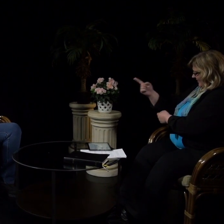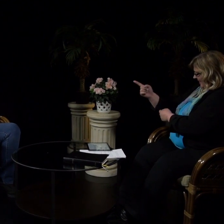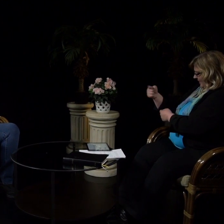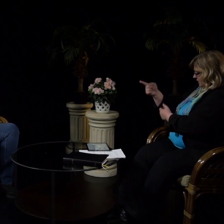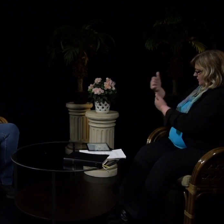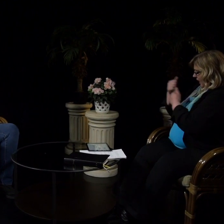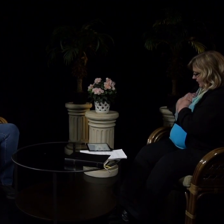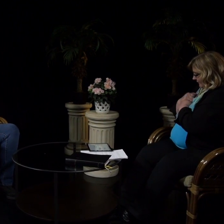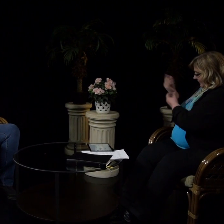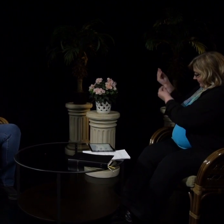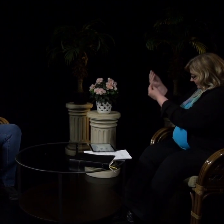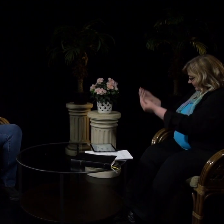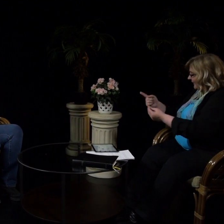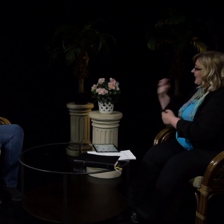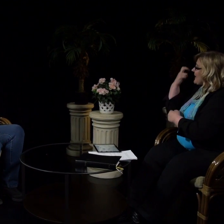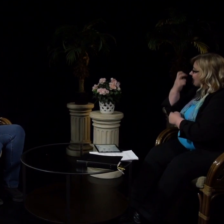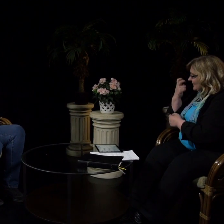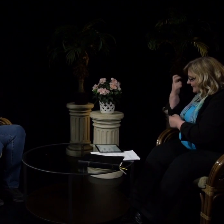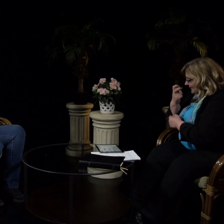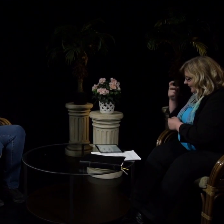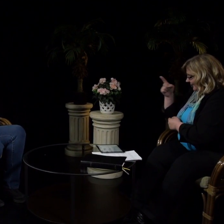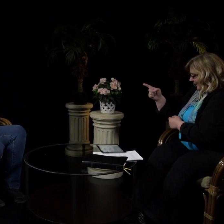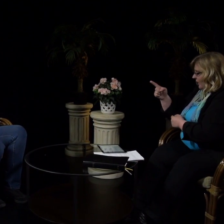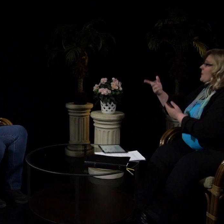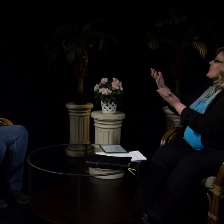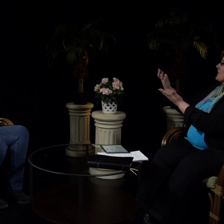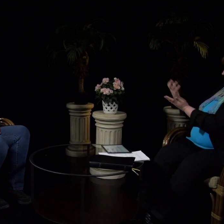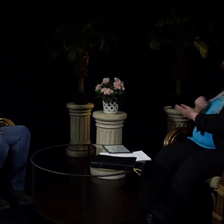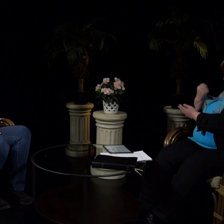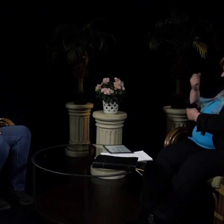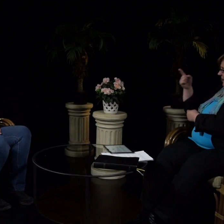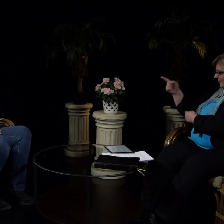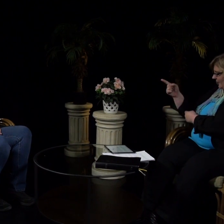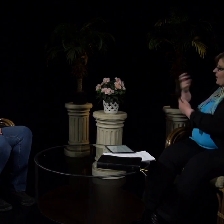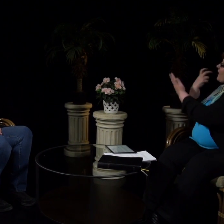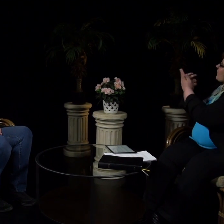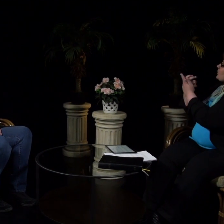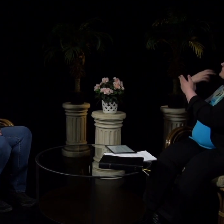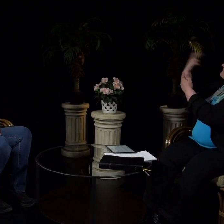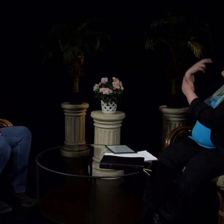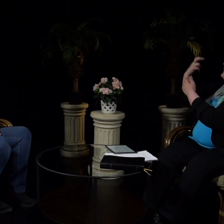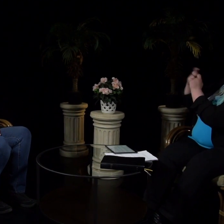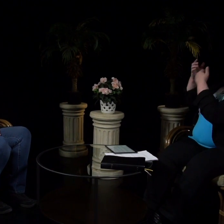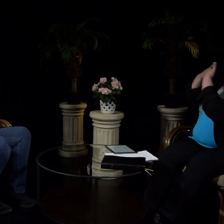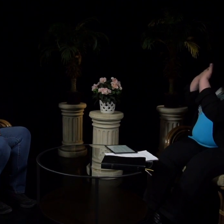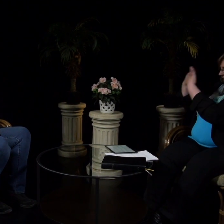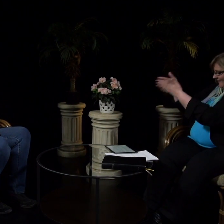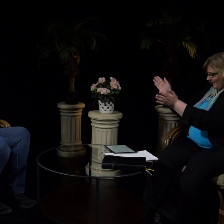Anokaa niin teille annetaan, etsikää niin te löydätte, kolkuttakaa niin